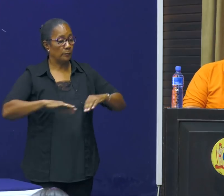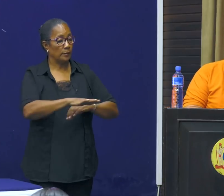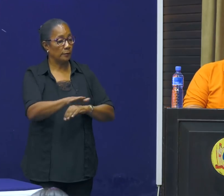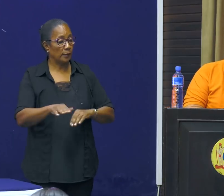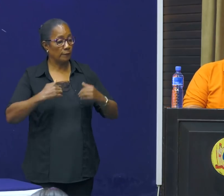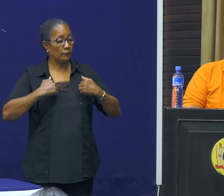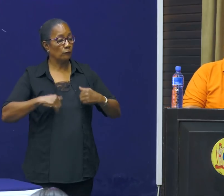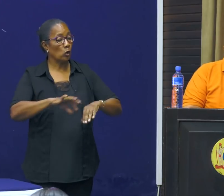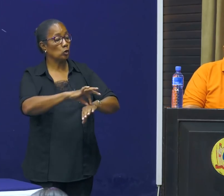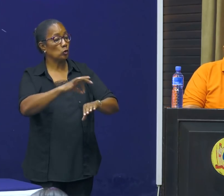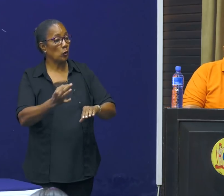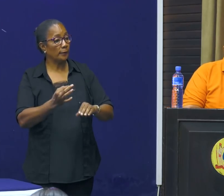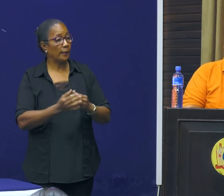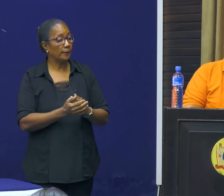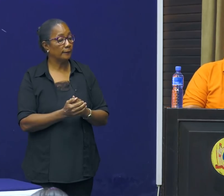Volksgezondheid.